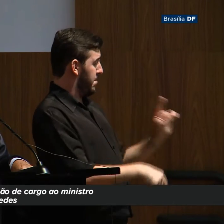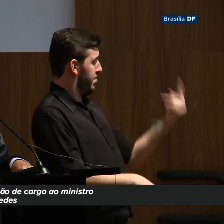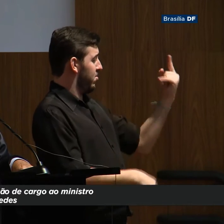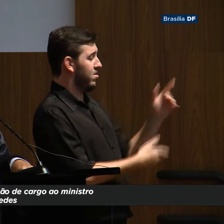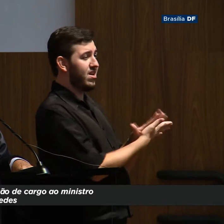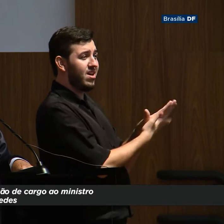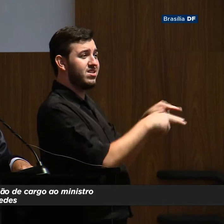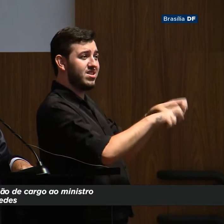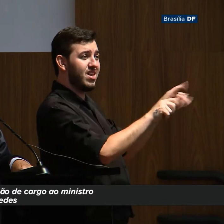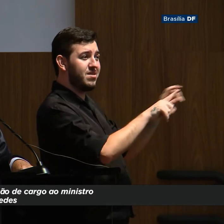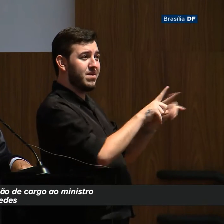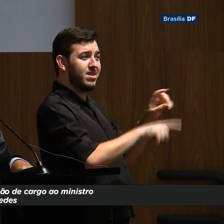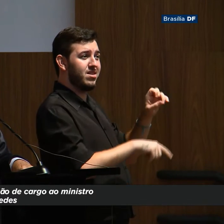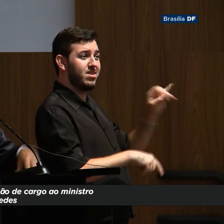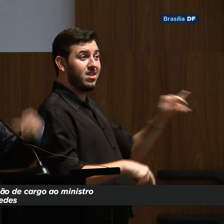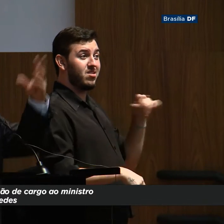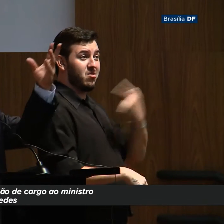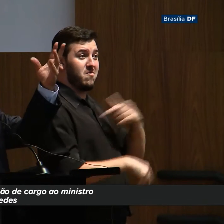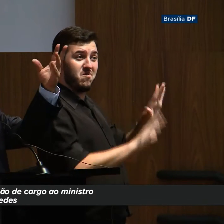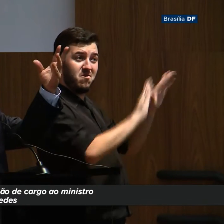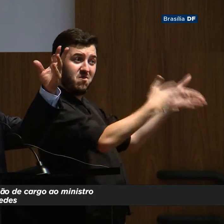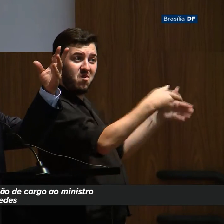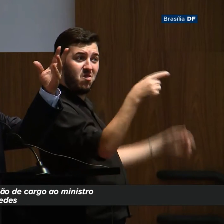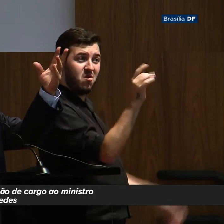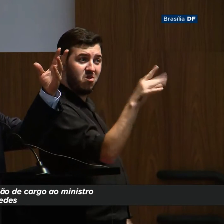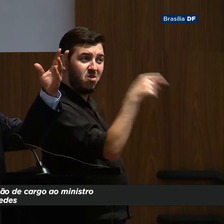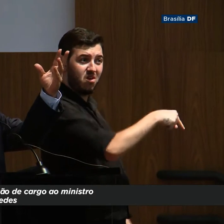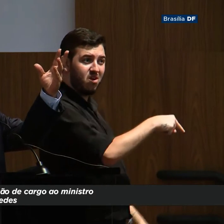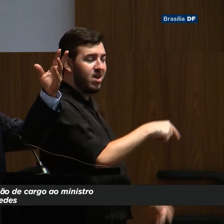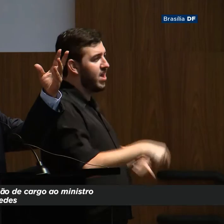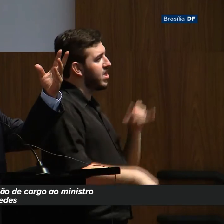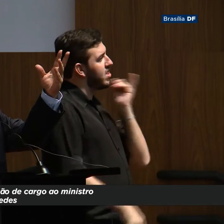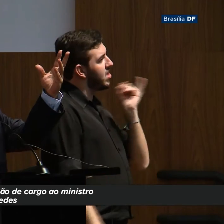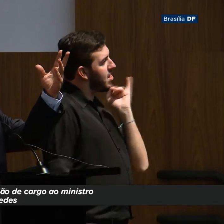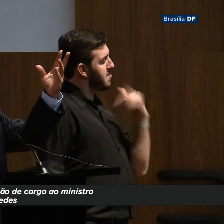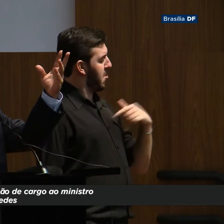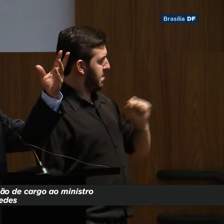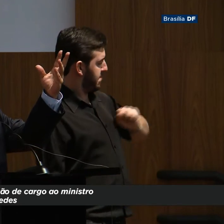indexados às generosas as aposentadorias futuras,